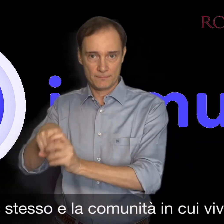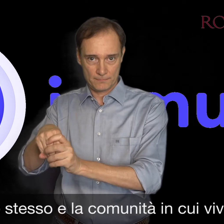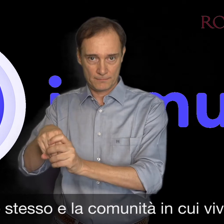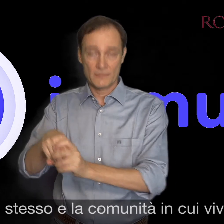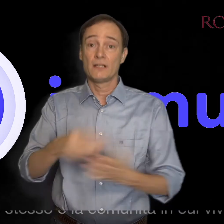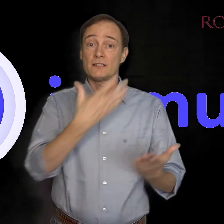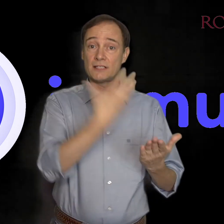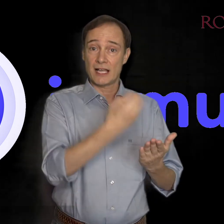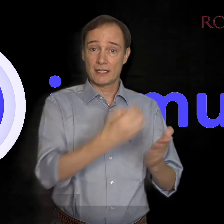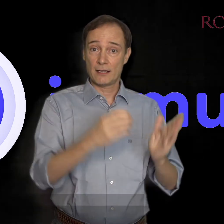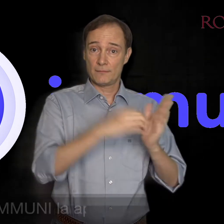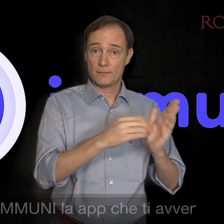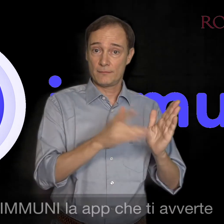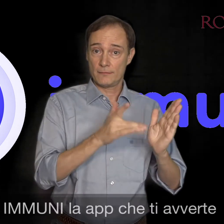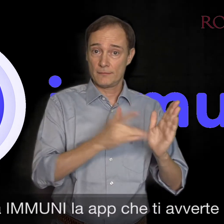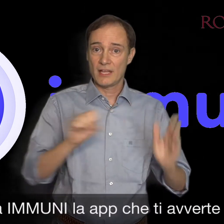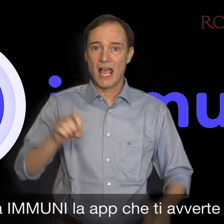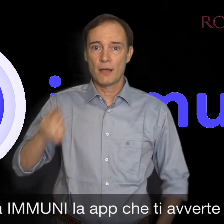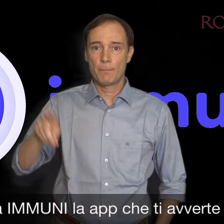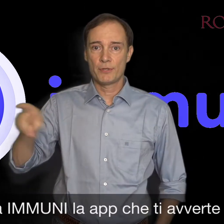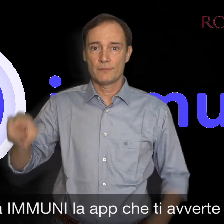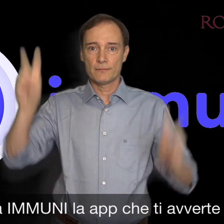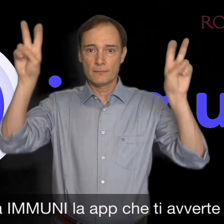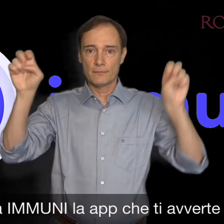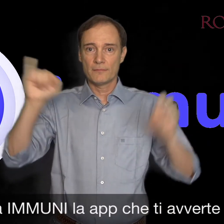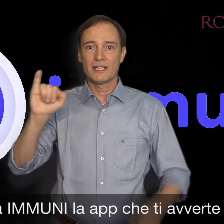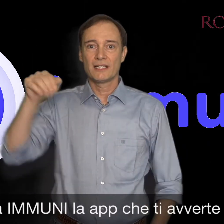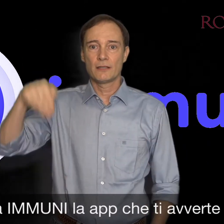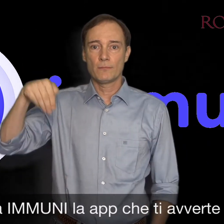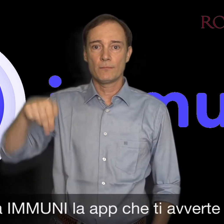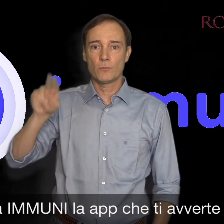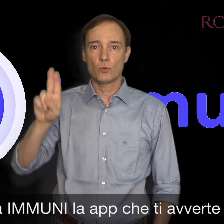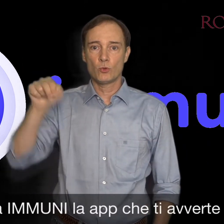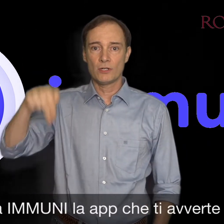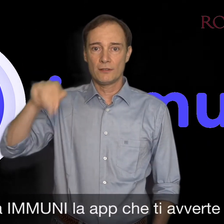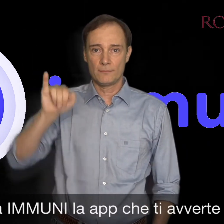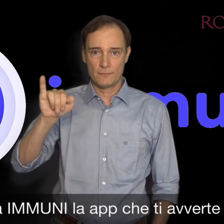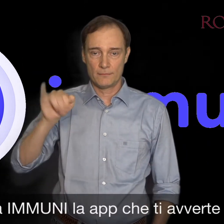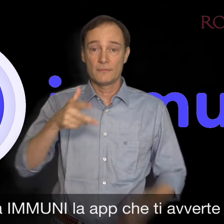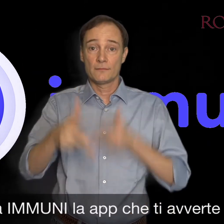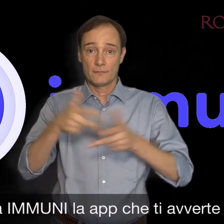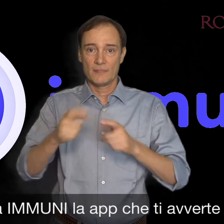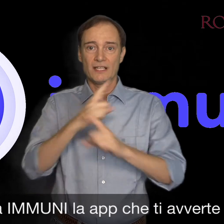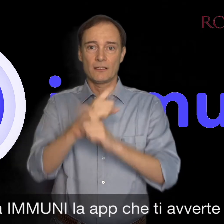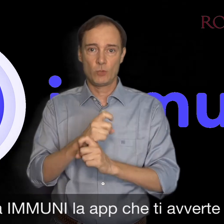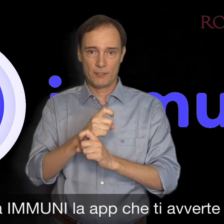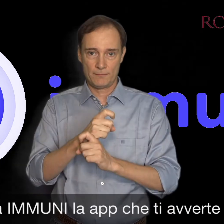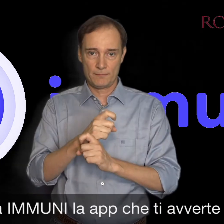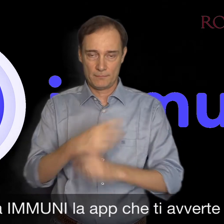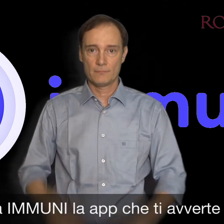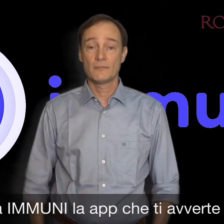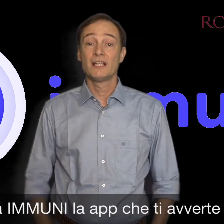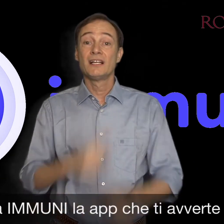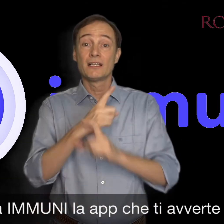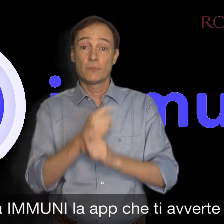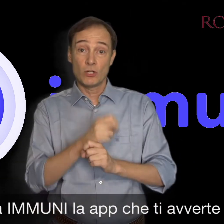scarica Immuni, la app che ti avverte se sei entrato in contatto con